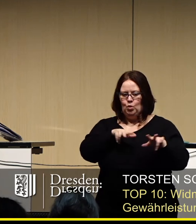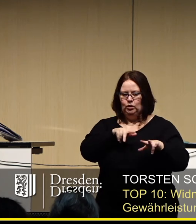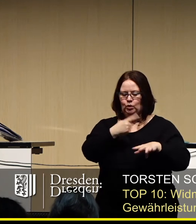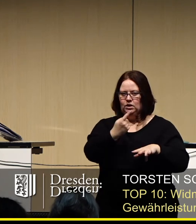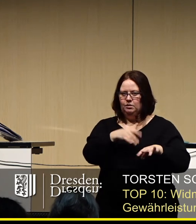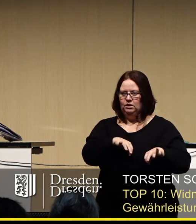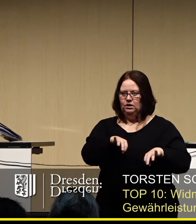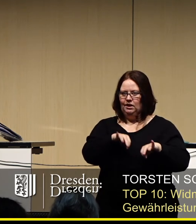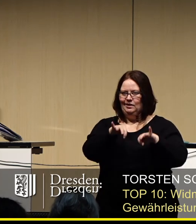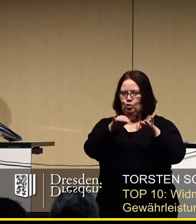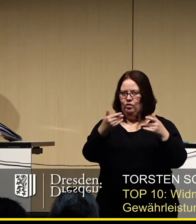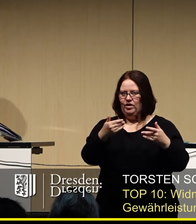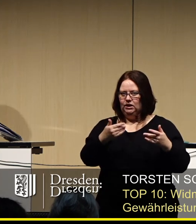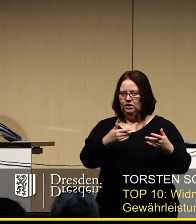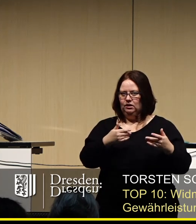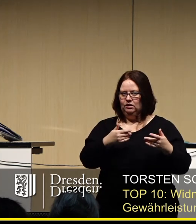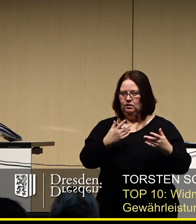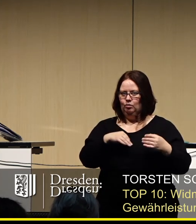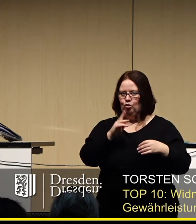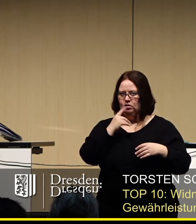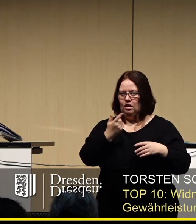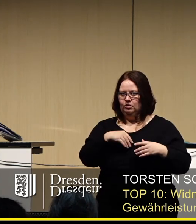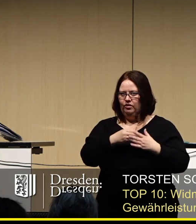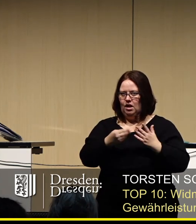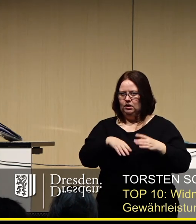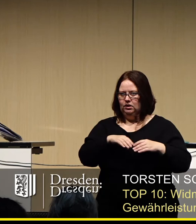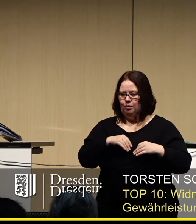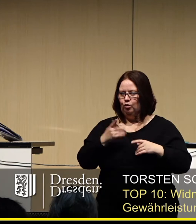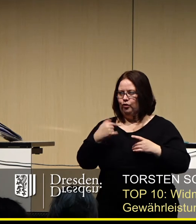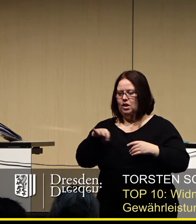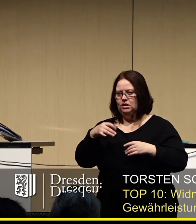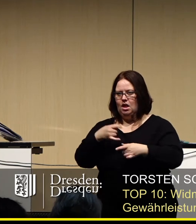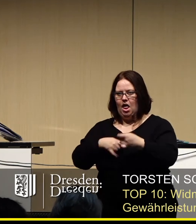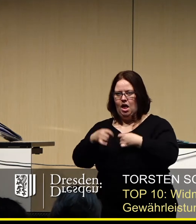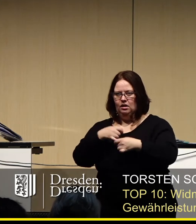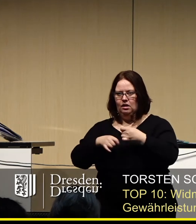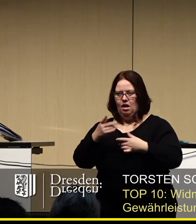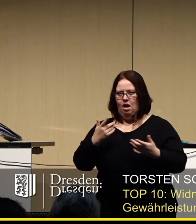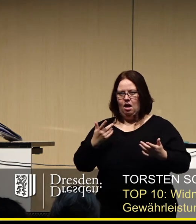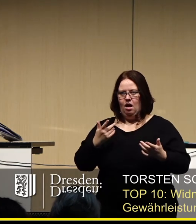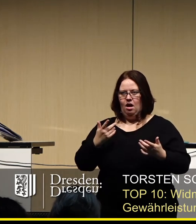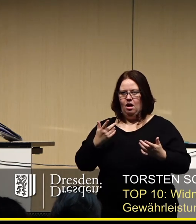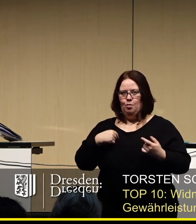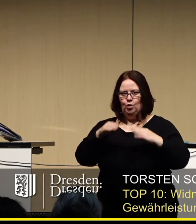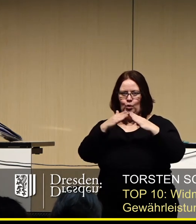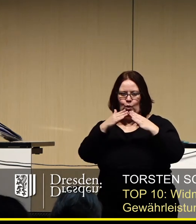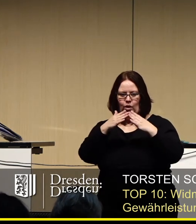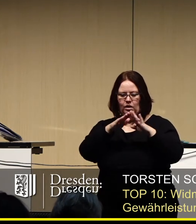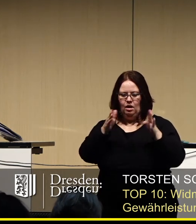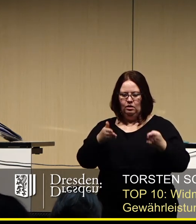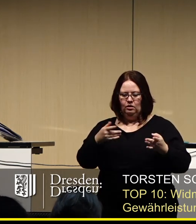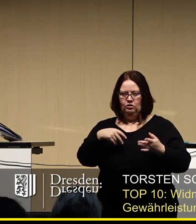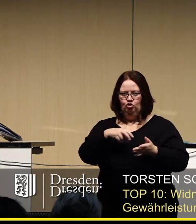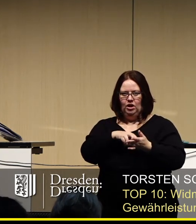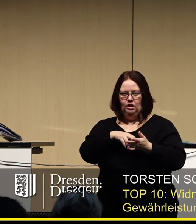dann der Märkte selber, sprich den Konzessionsnehmern, als auch von den einzelnen Händlern, die mit ihren Hütten dann auf diesen Märkten